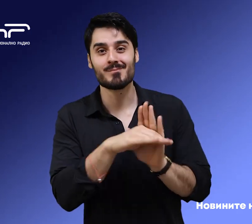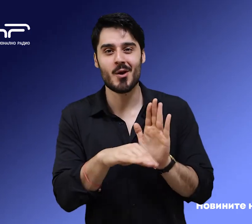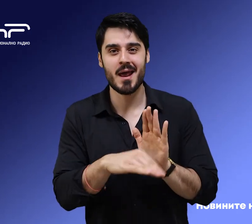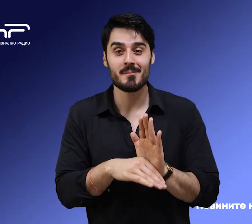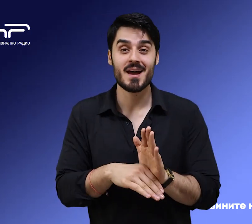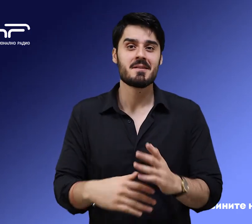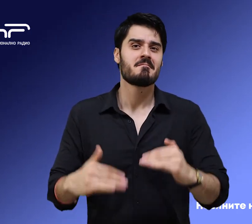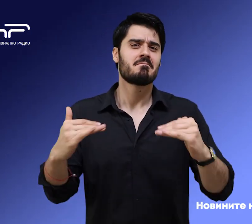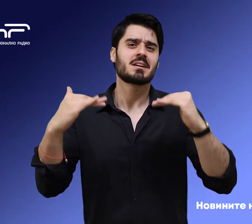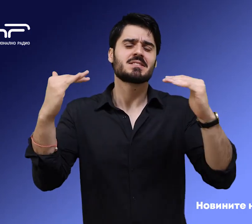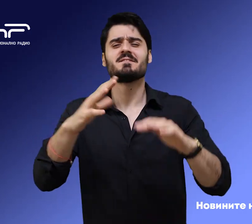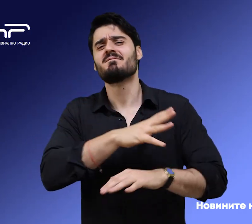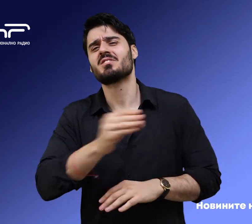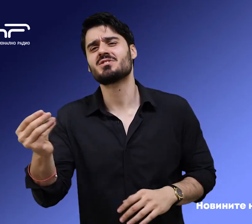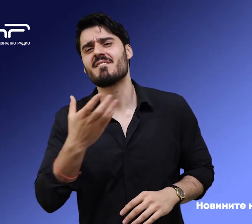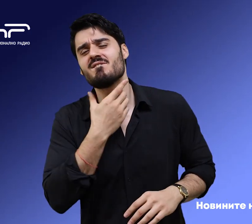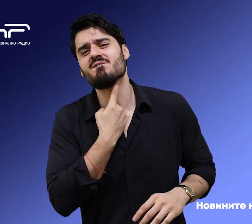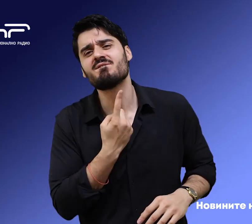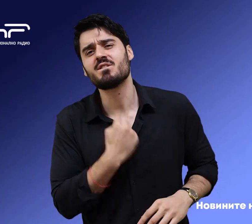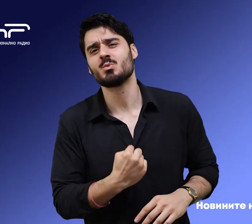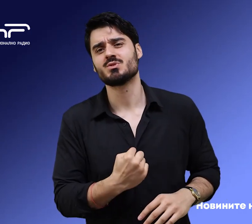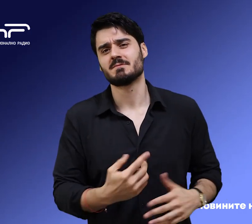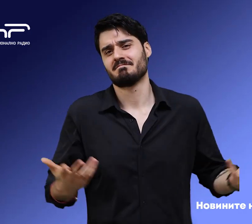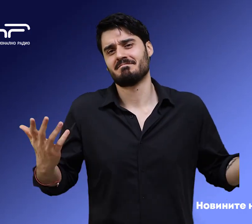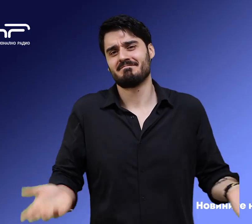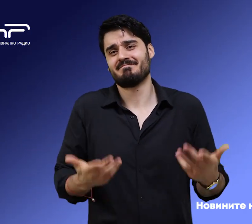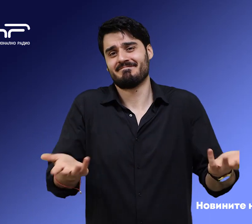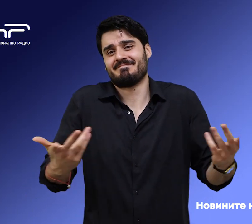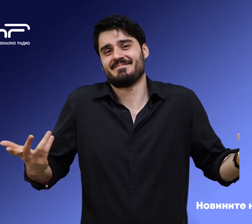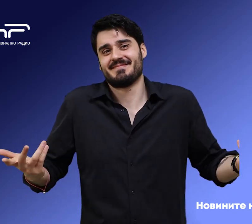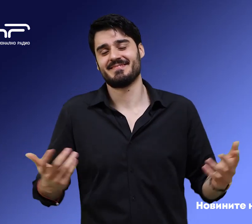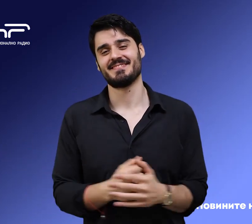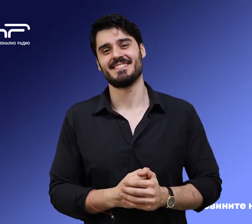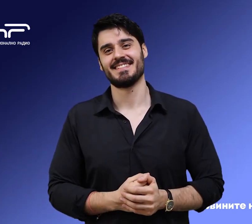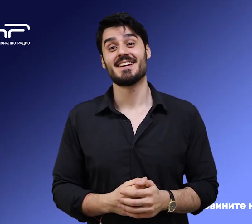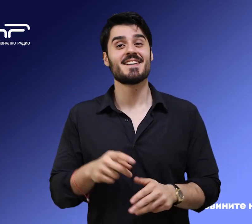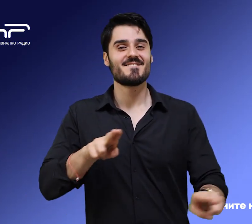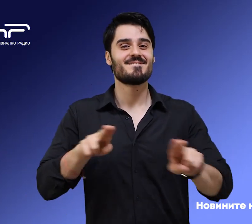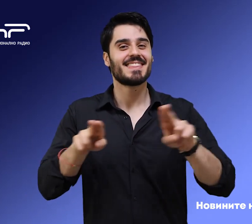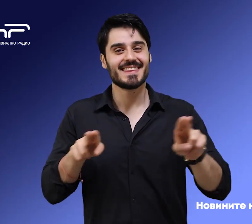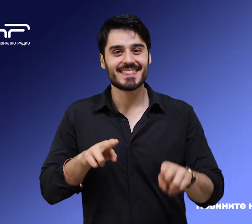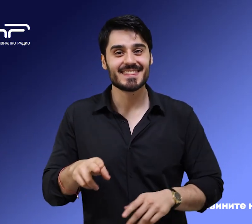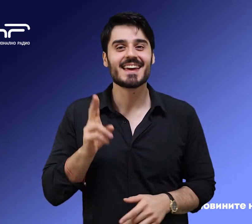тека възраст за всеки вкус, да, има баланс и до почерпите, то ли ма се разбита. От Видин Кресимир Каманов